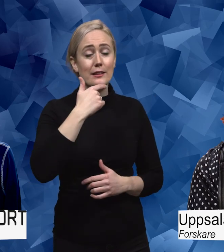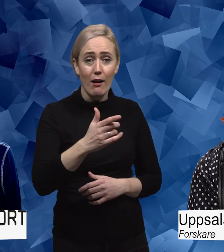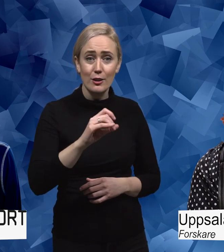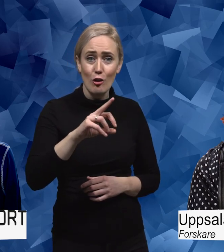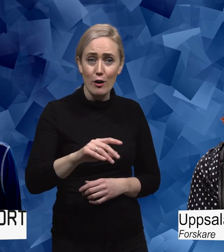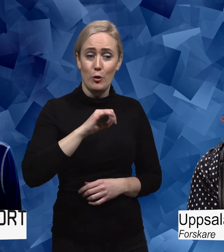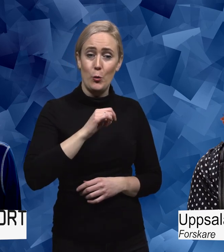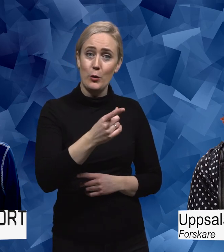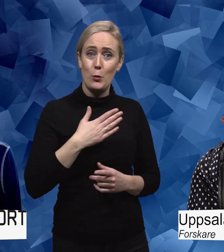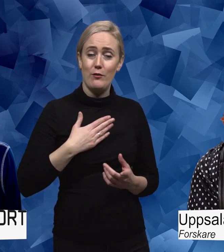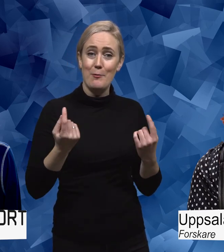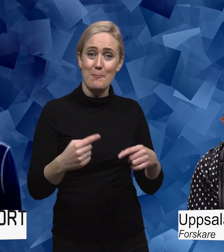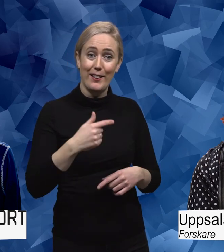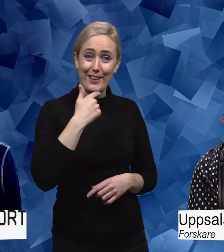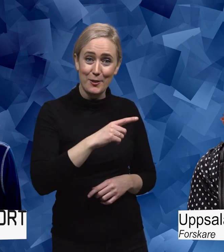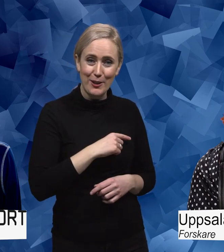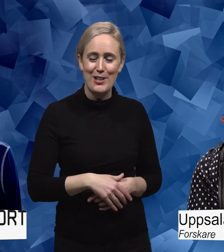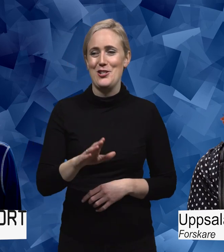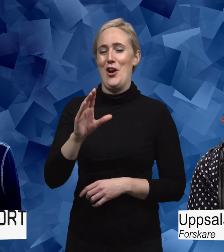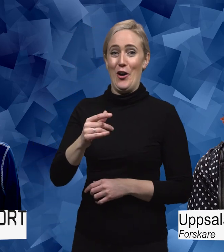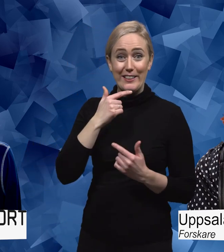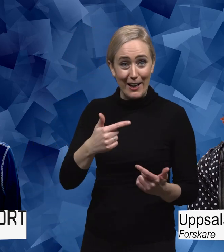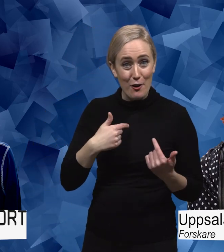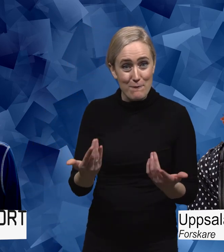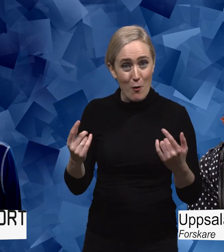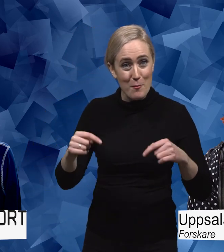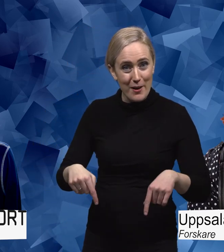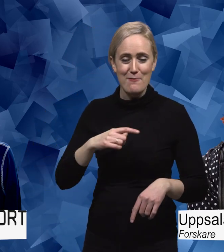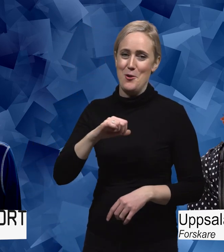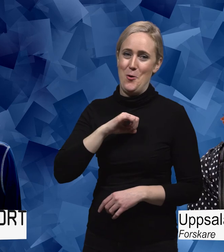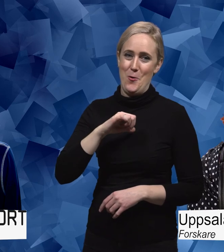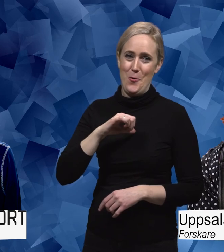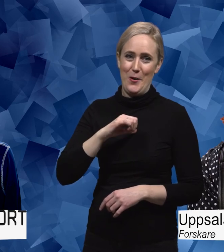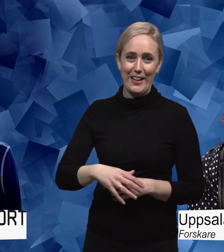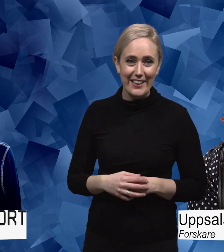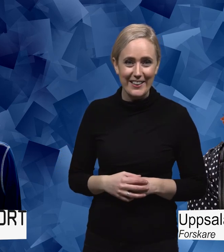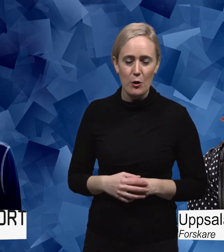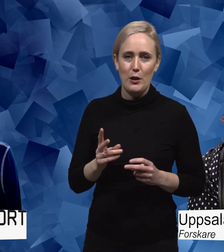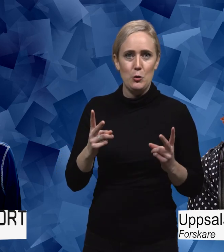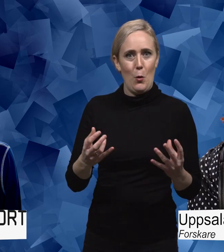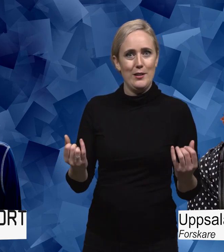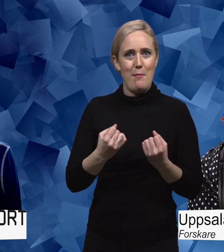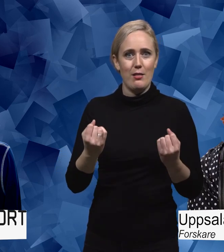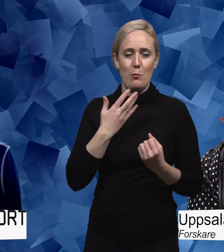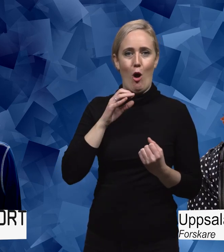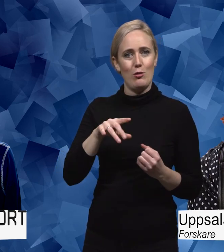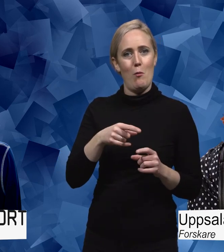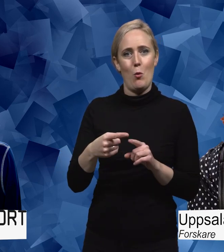jätteroligt att du ville vara med. Tack så mycket. Ja men tack att jag fick vara med. Det var väldigt, väldigt roligt. Det är så spännande att prata om de här